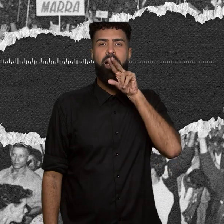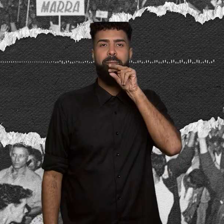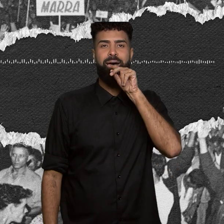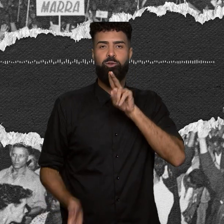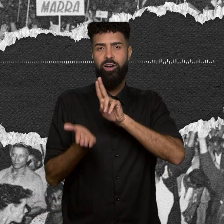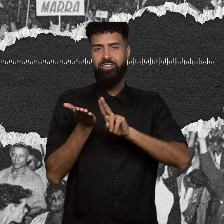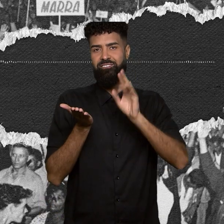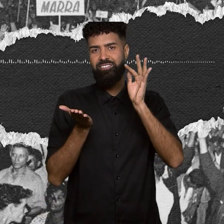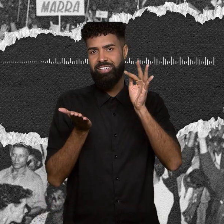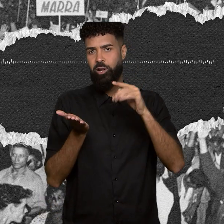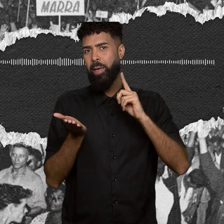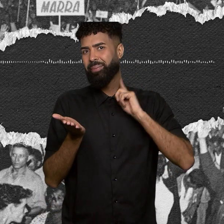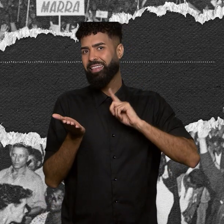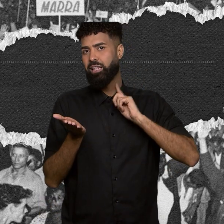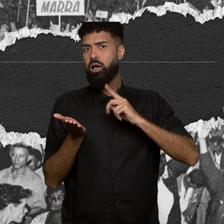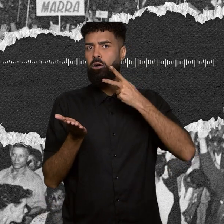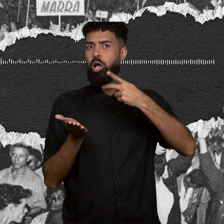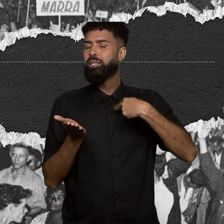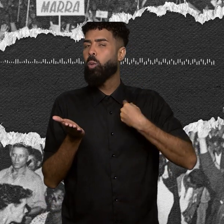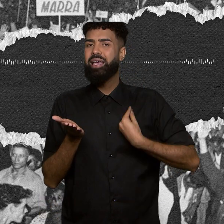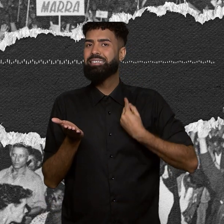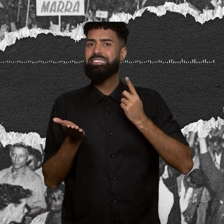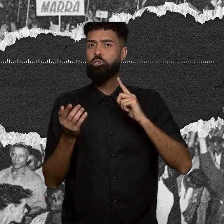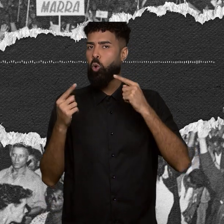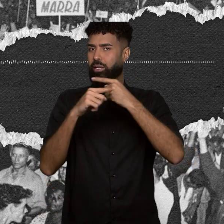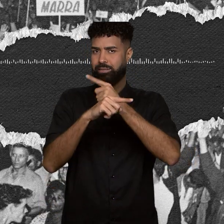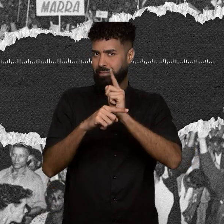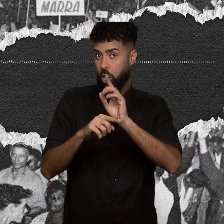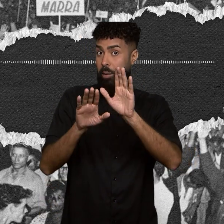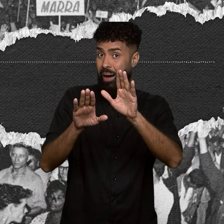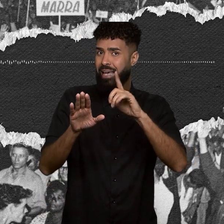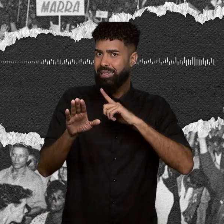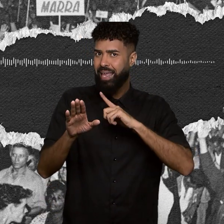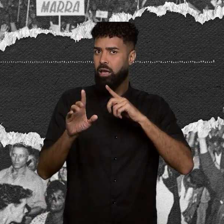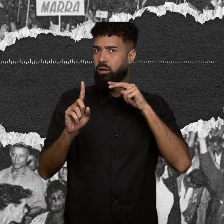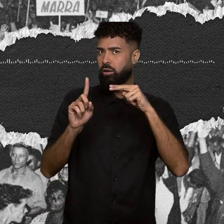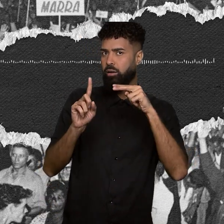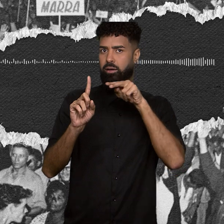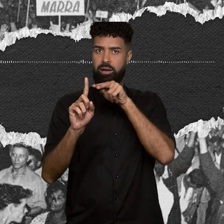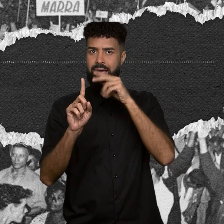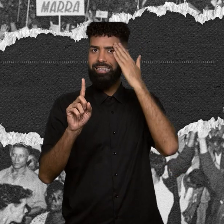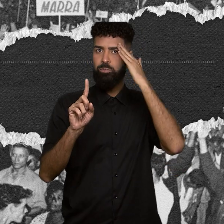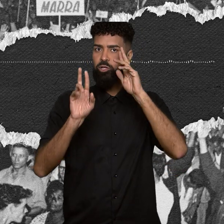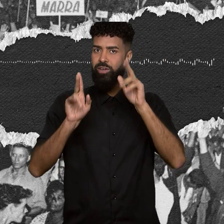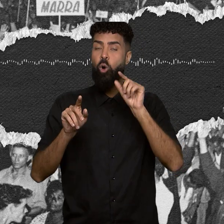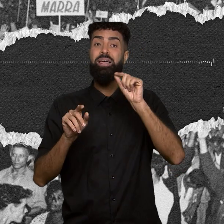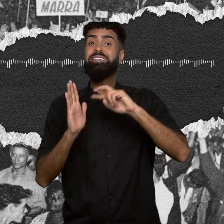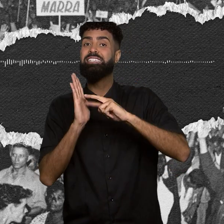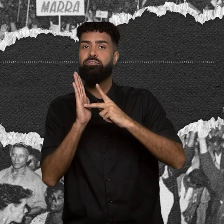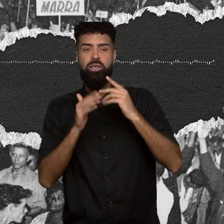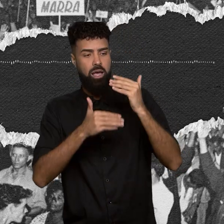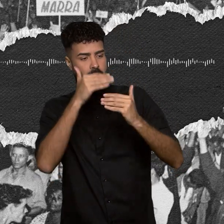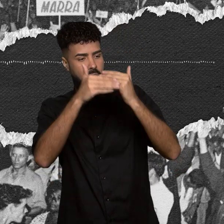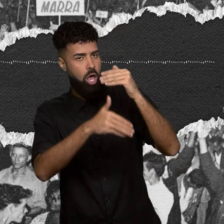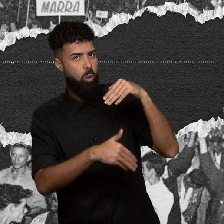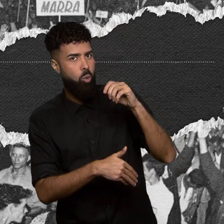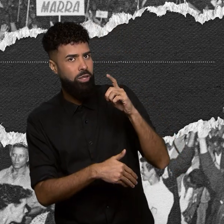explica que não existe uma contradição, mas entendimentos diferentes do que é modernização. Os militares logo